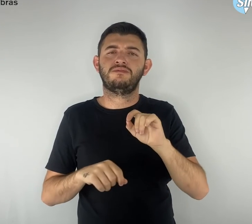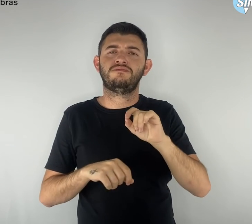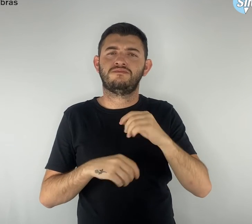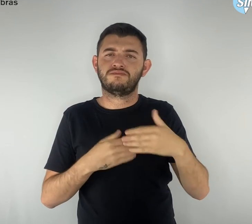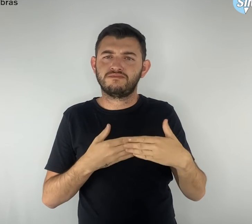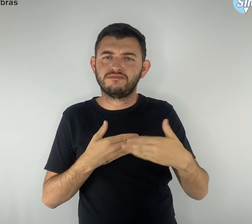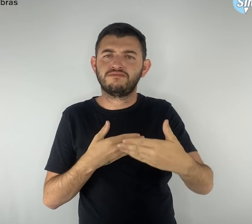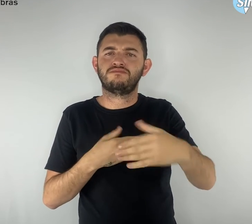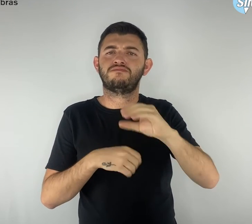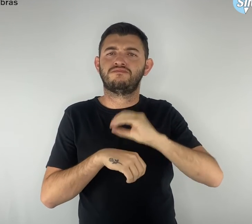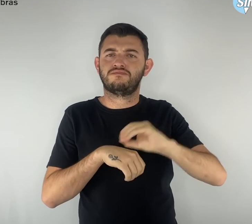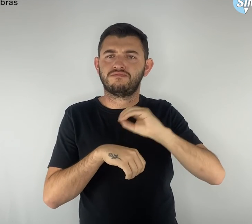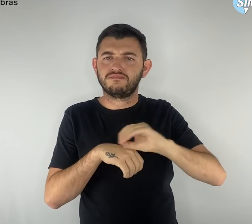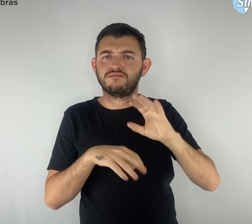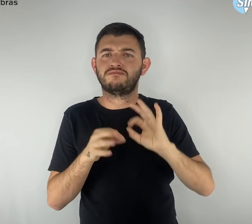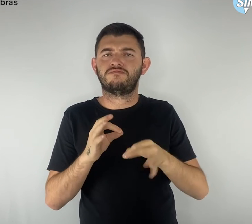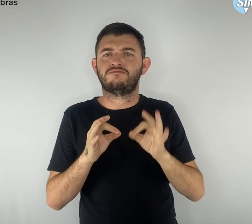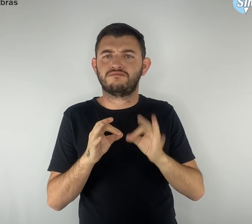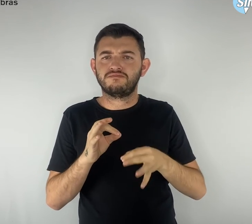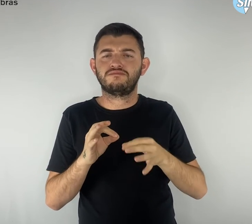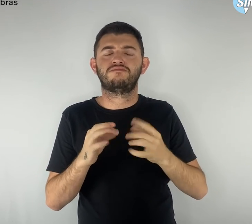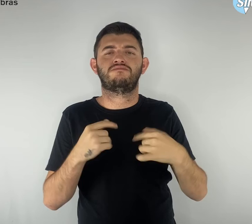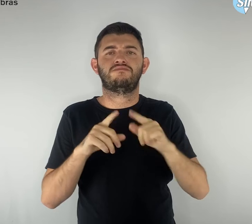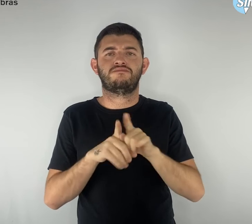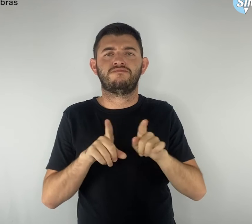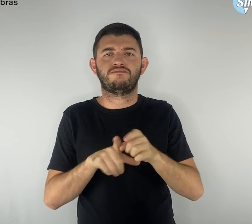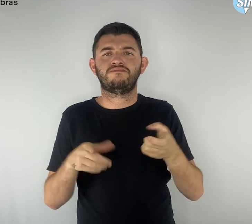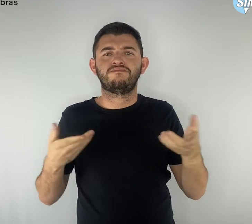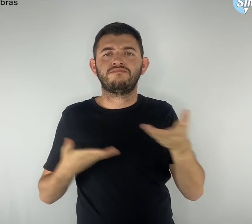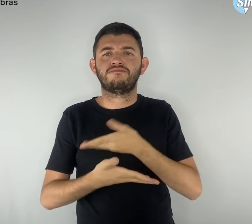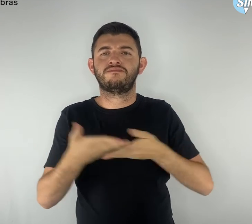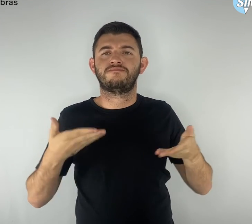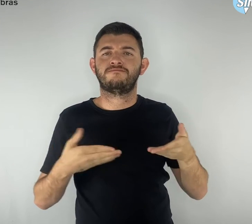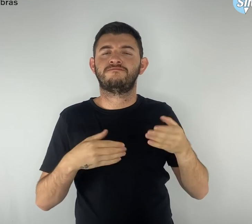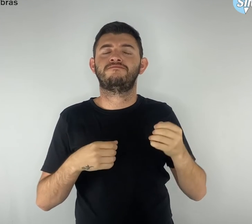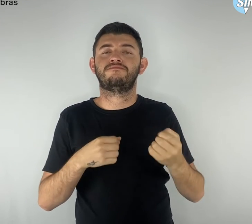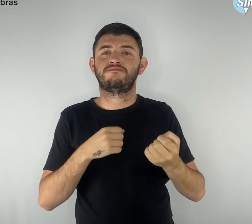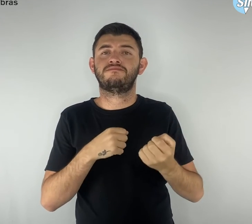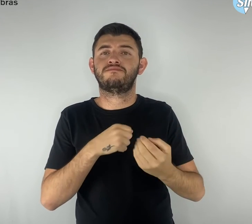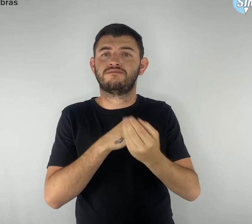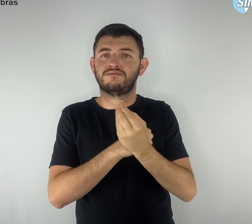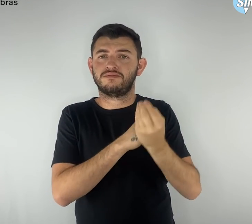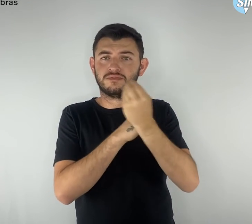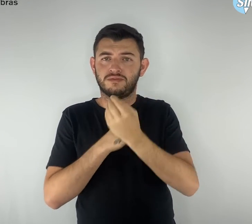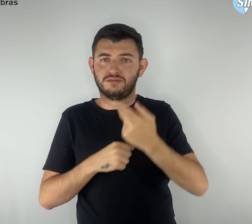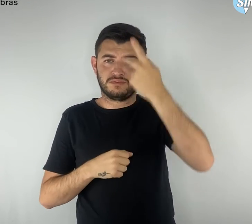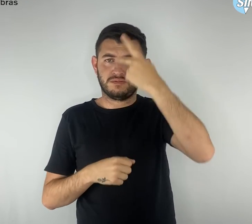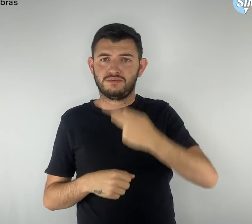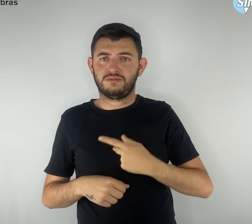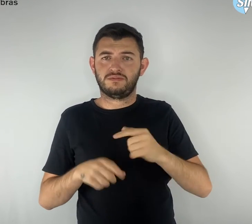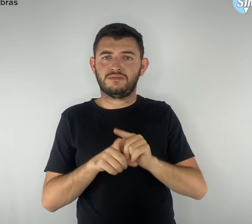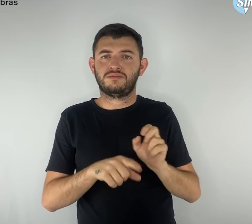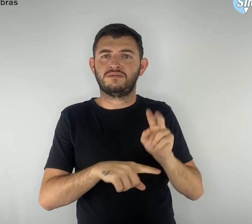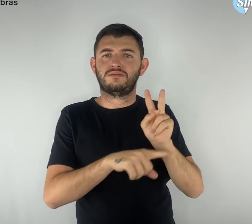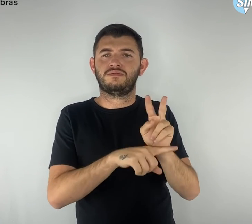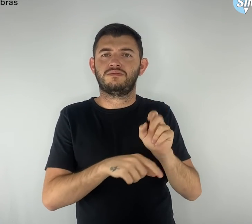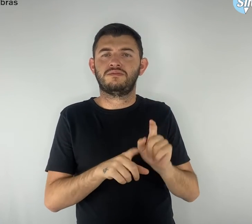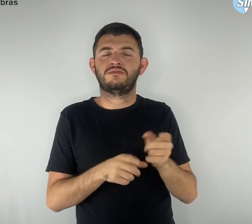e outros momentos de interação e de cuidado consigo e com os outros, disse Edna Barroso,